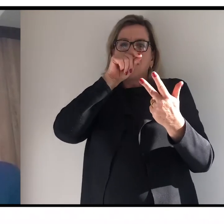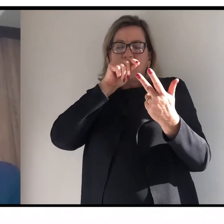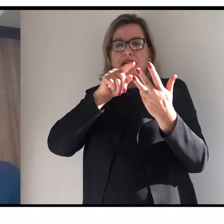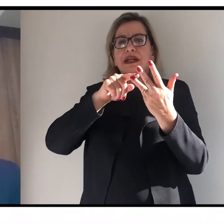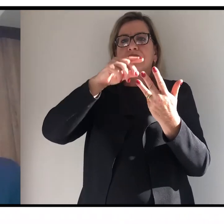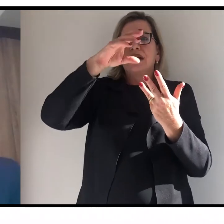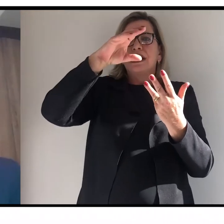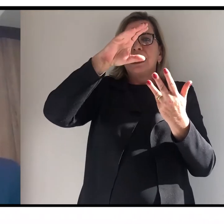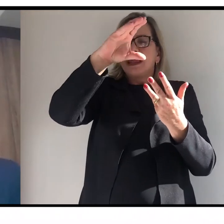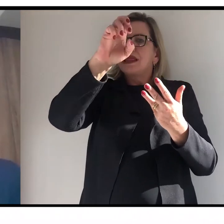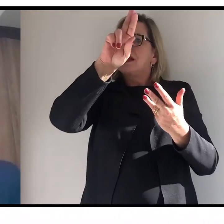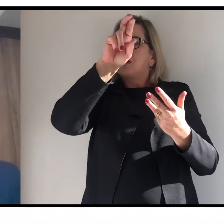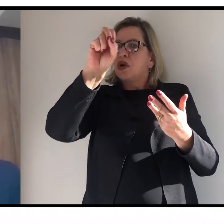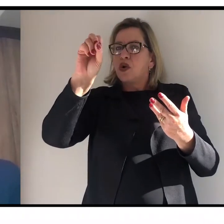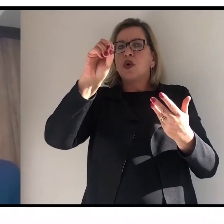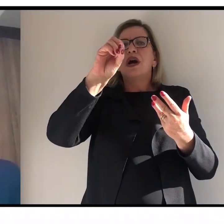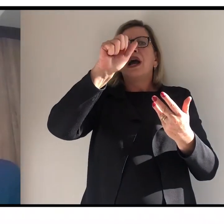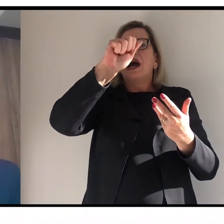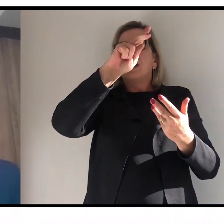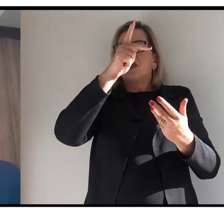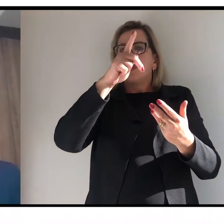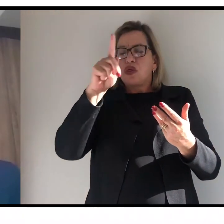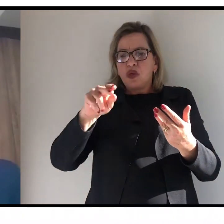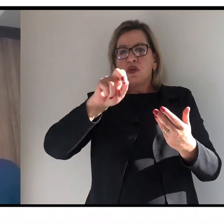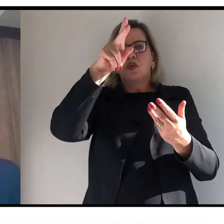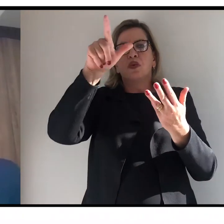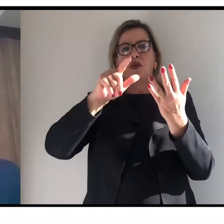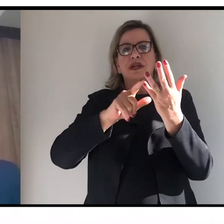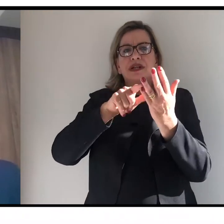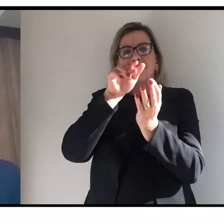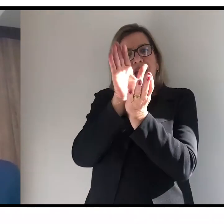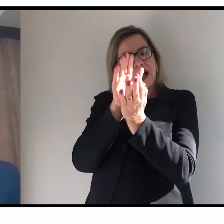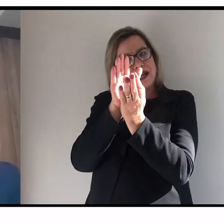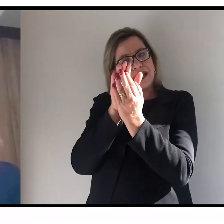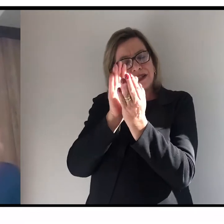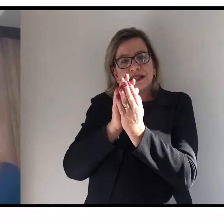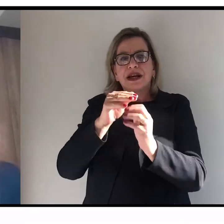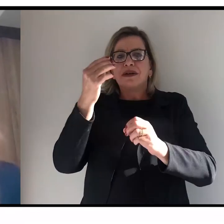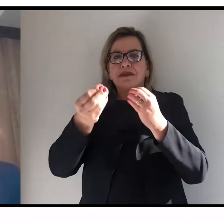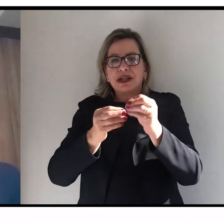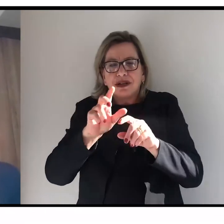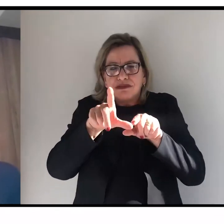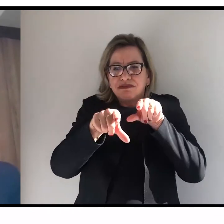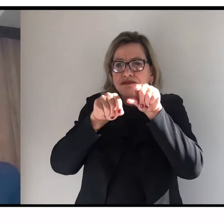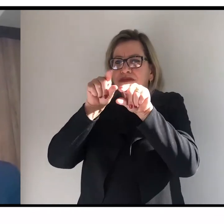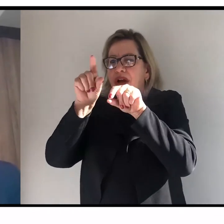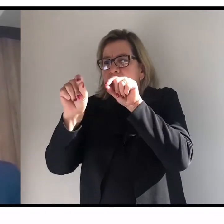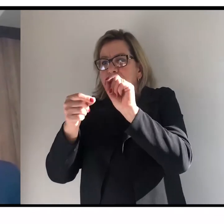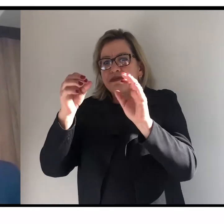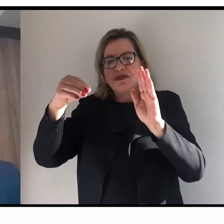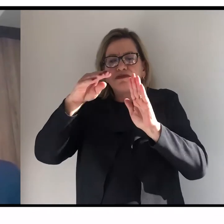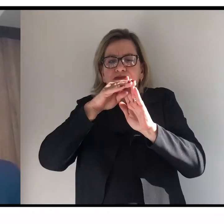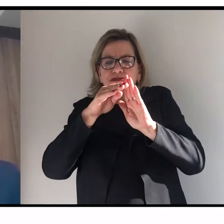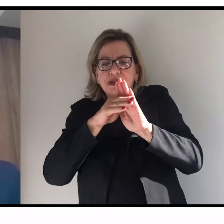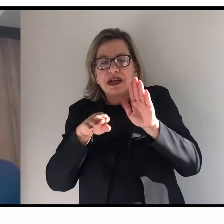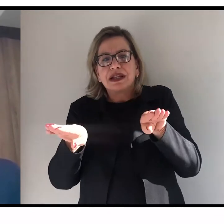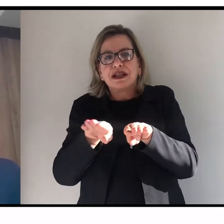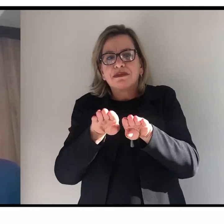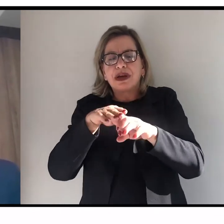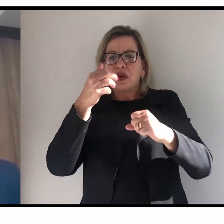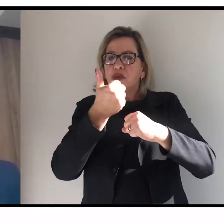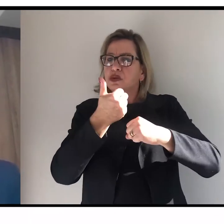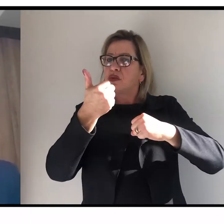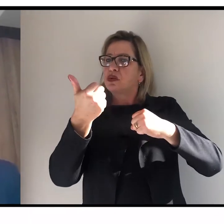Com um corpo docente selecionado, criteriosamente, assim como os tutores que atuarão no curso e um